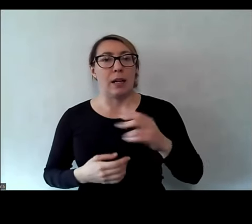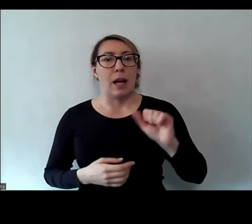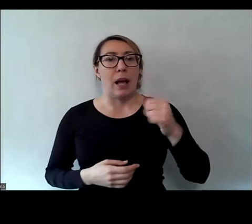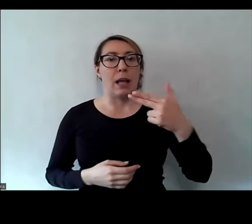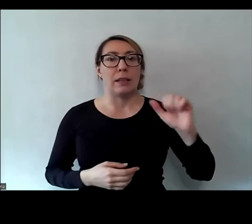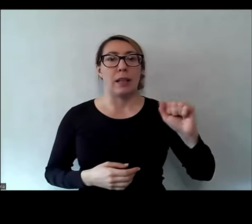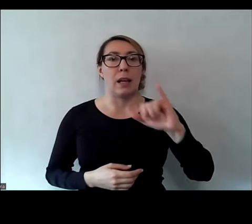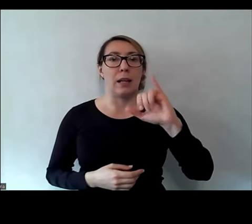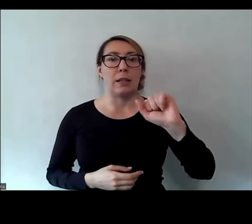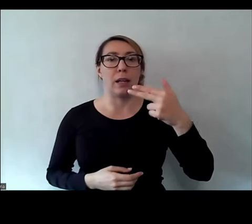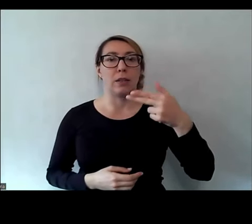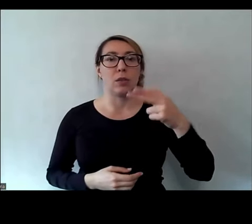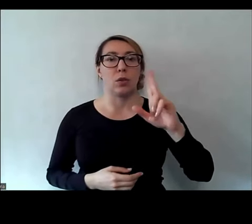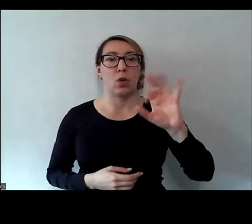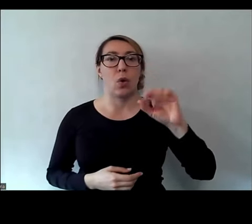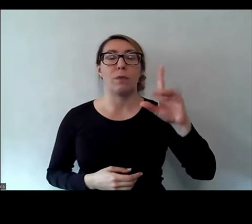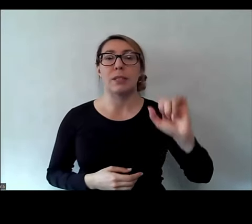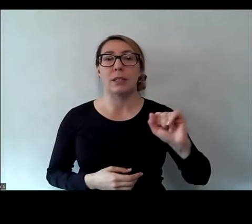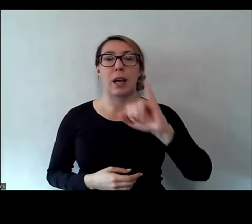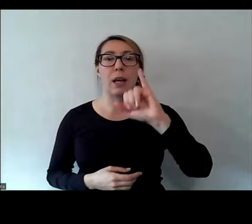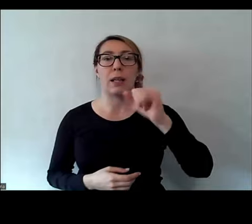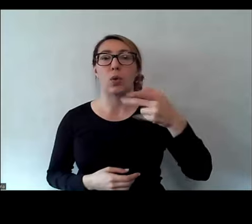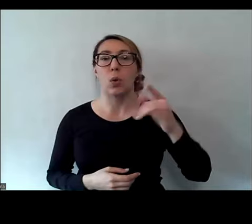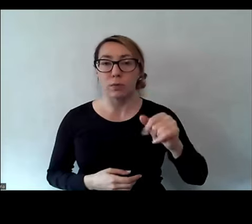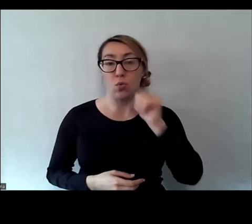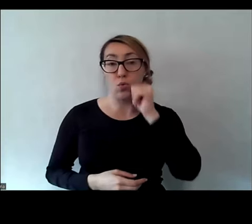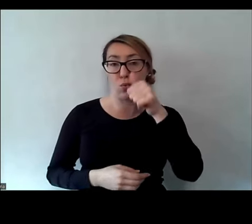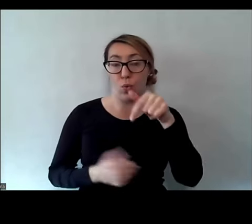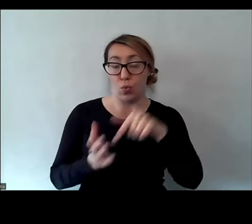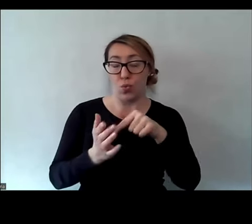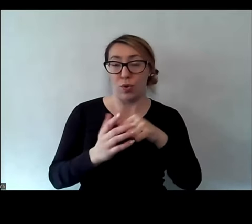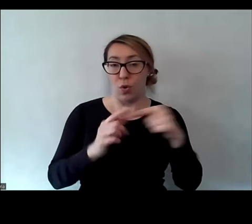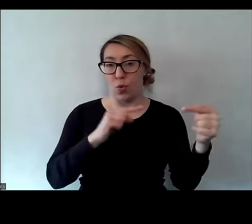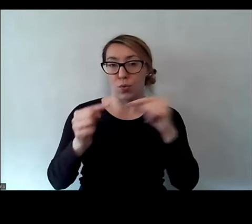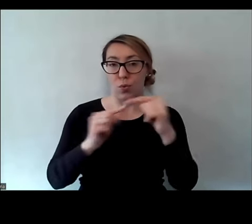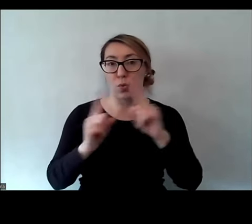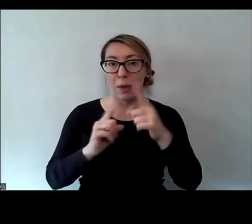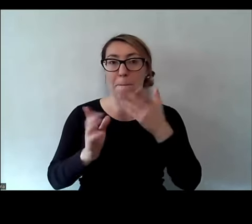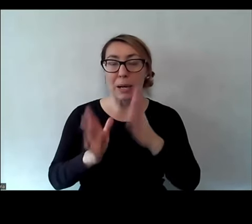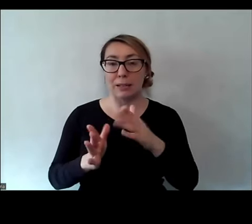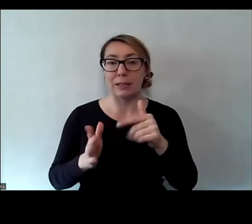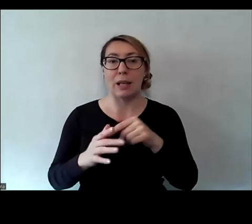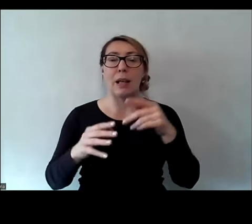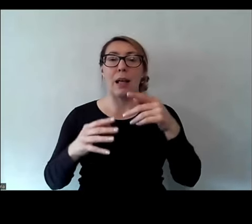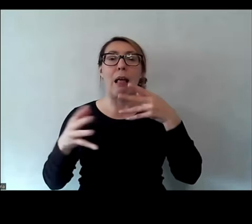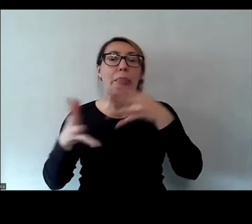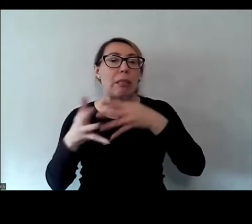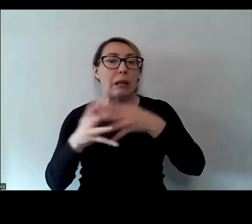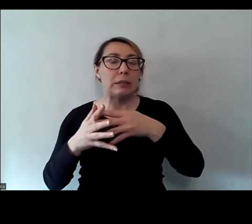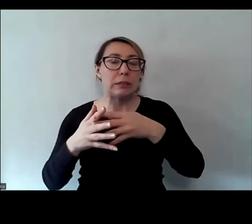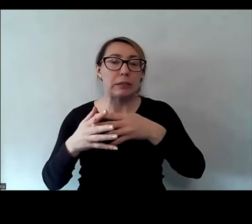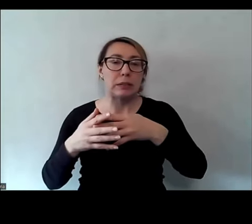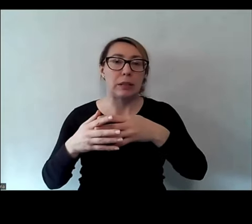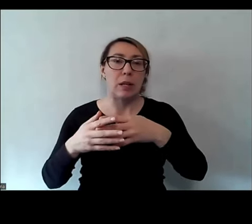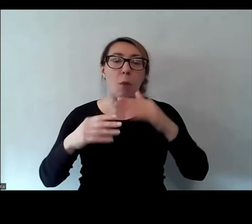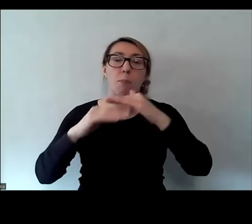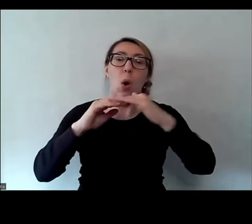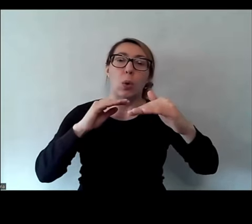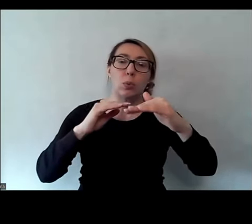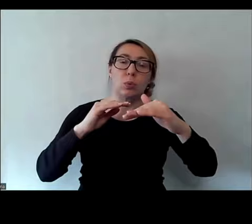-Jankowska, która też jest naszą innowatorką i jutro będziemy rozmawiać o teście diagnozującym poziom